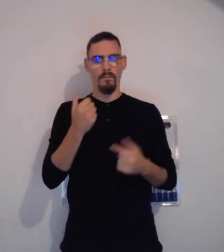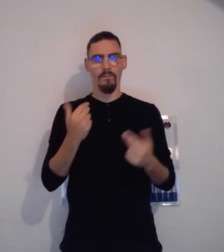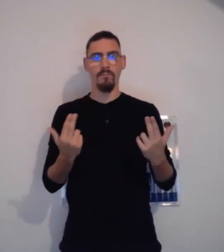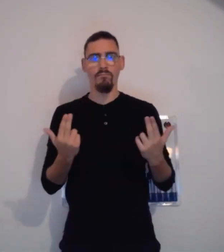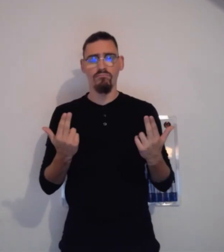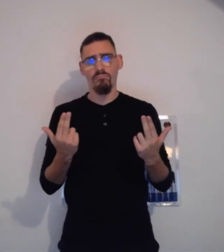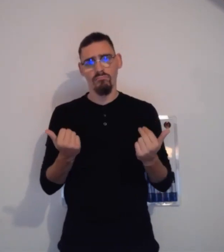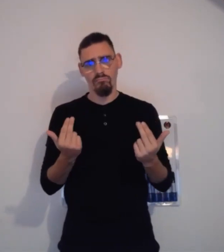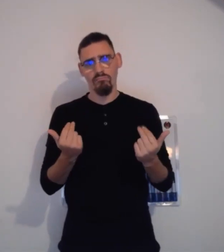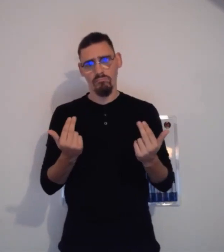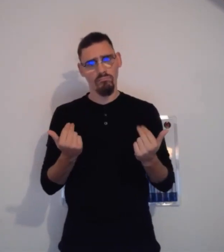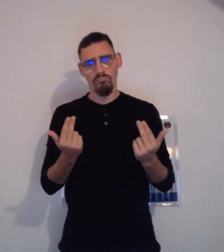Regardez bien.